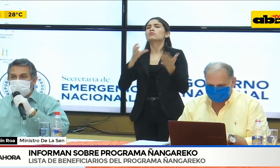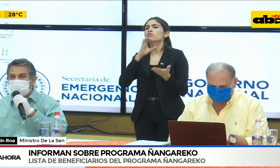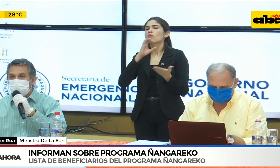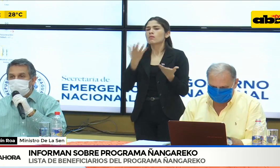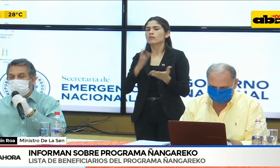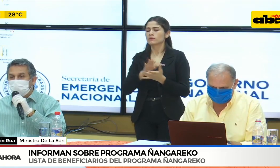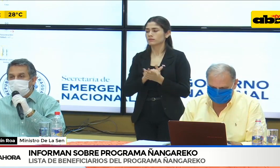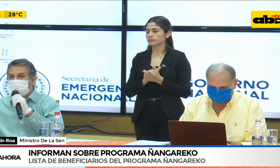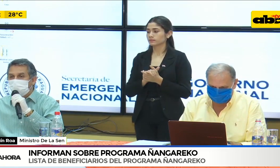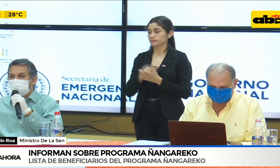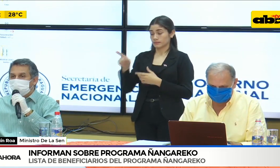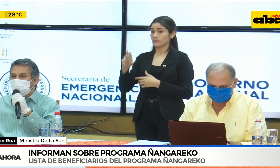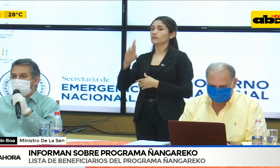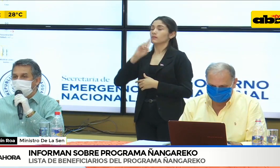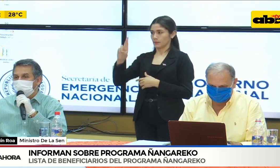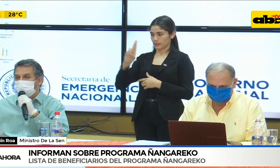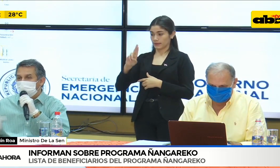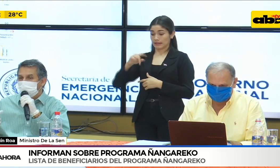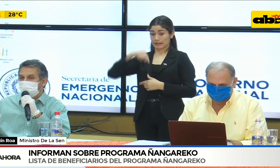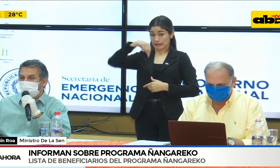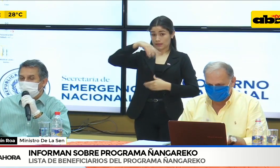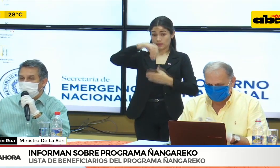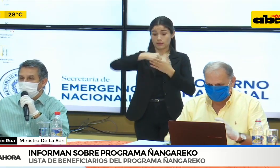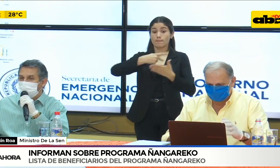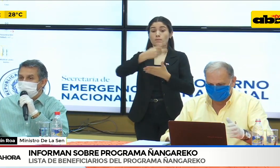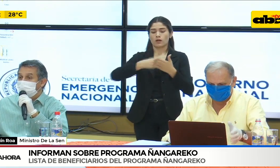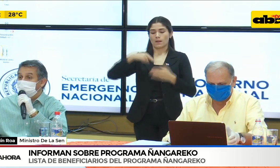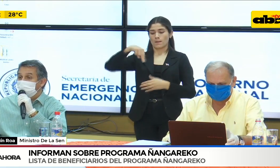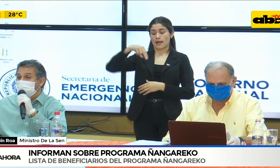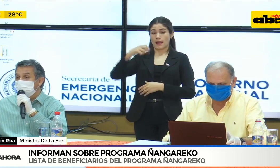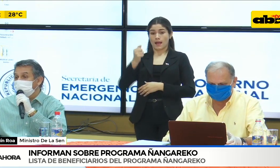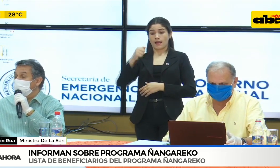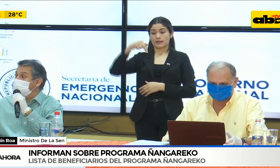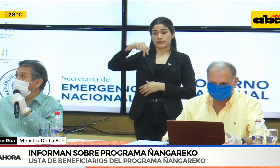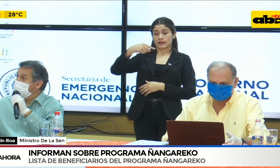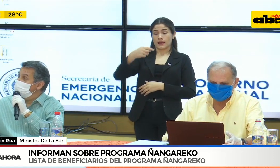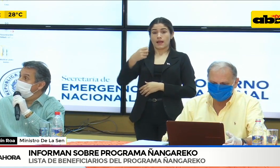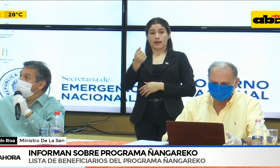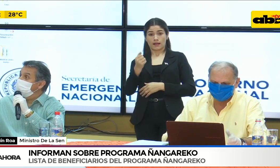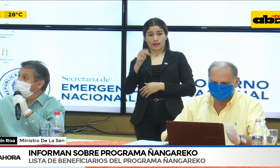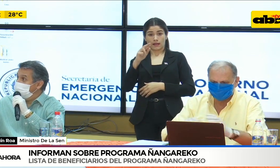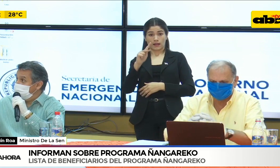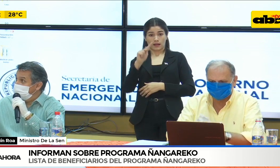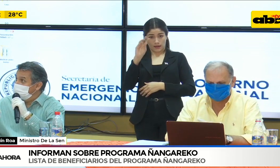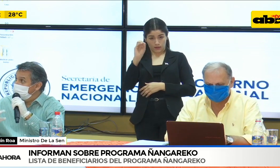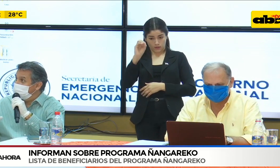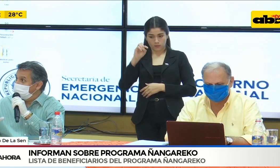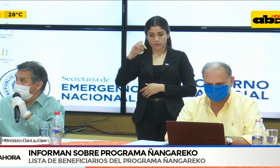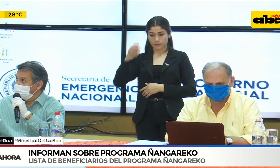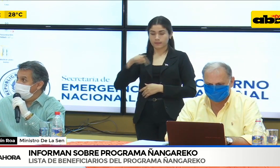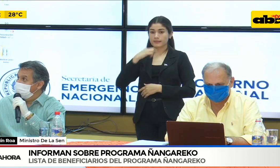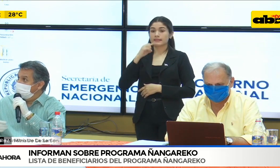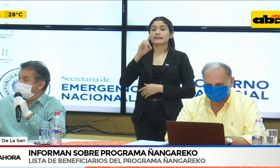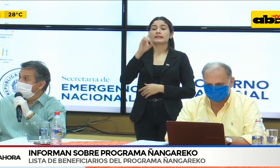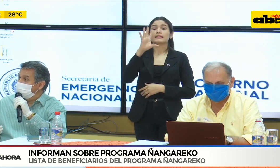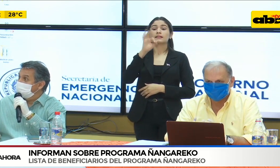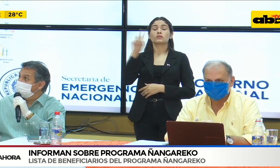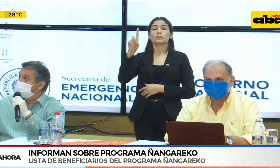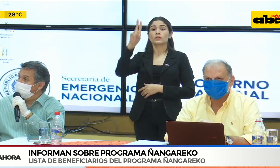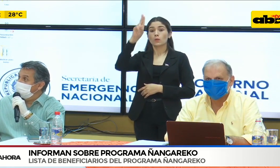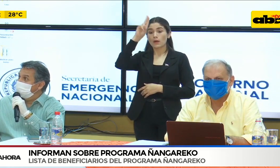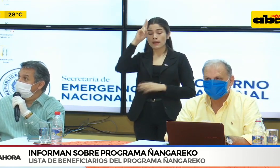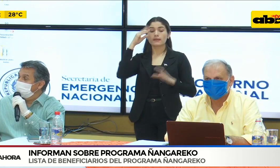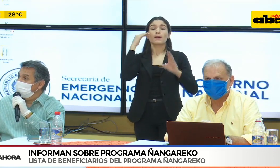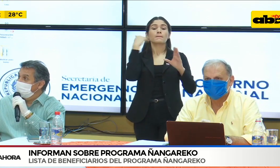Este programa es una transferencia de 500 mil guaraníes por única vez. Eso es lo que está